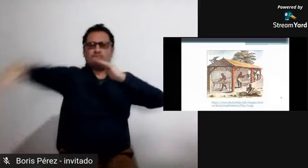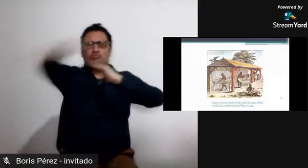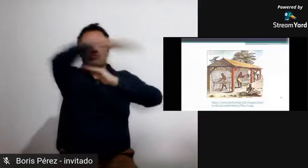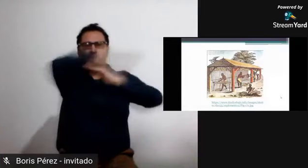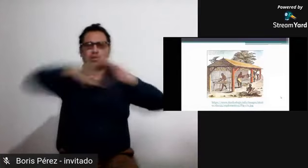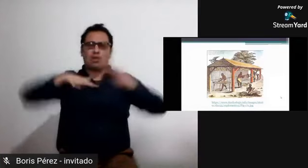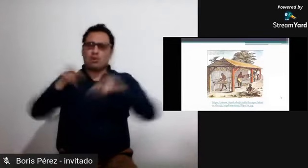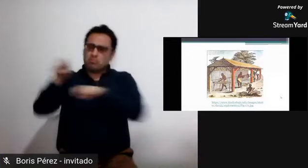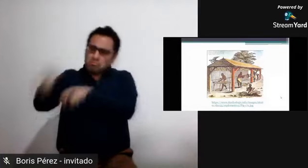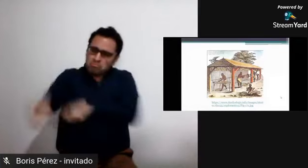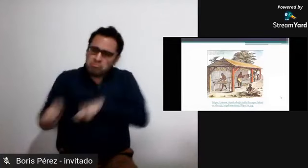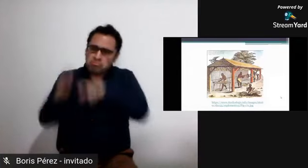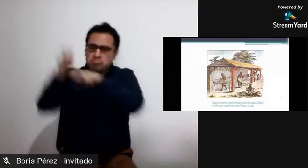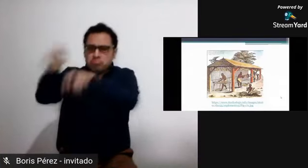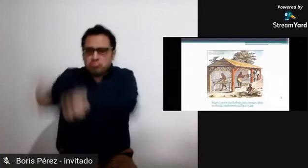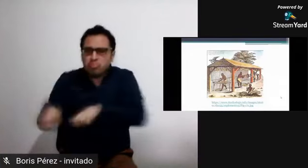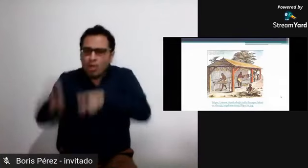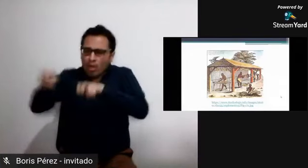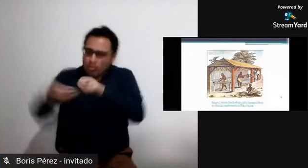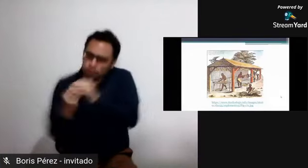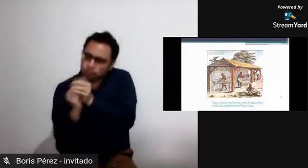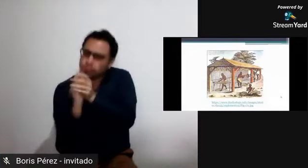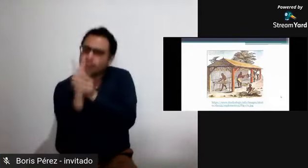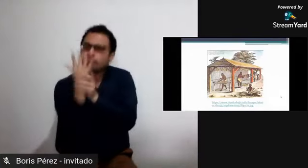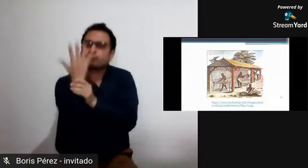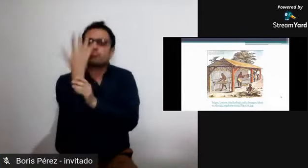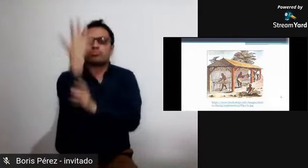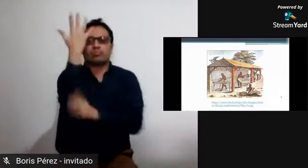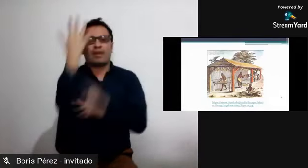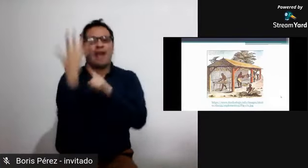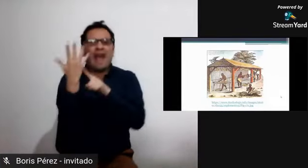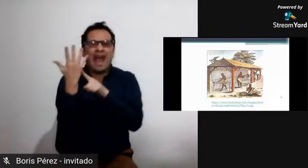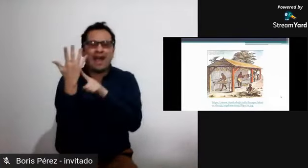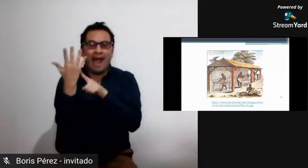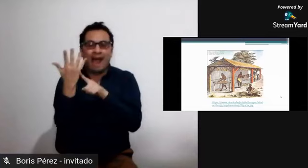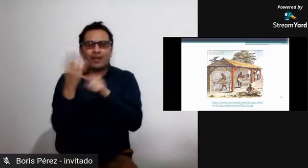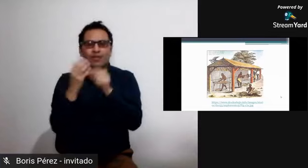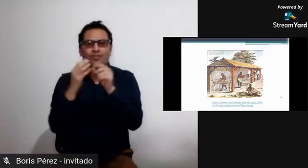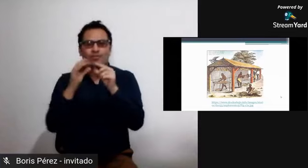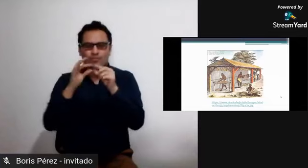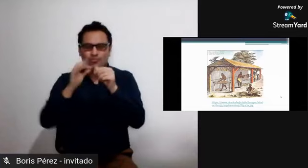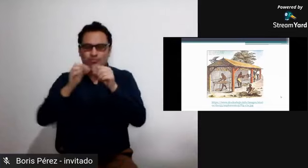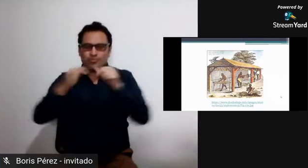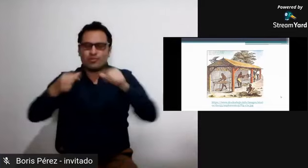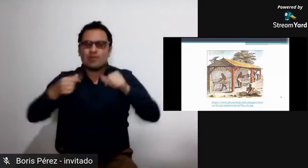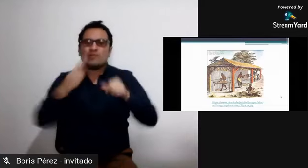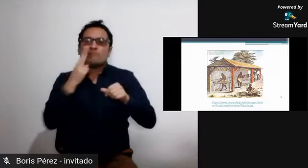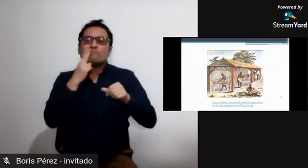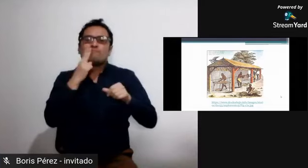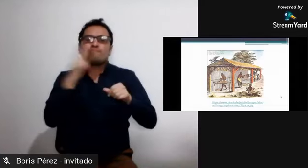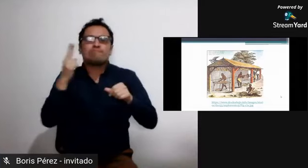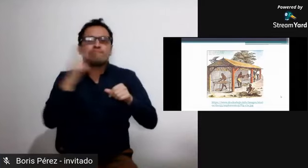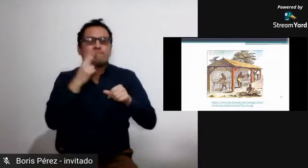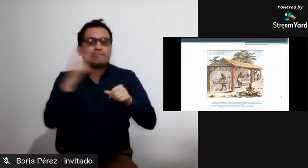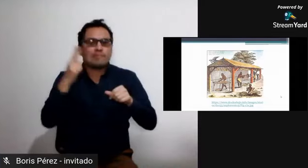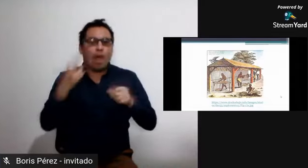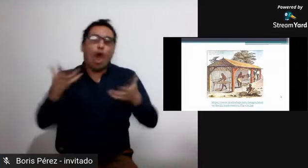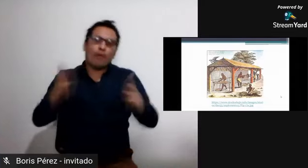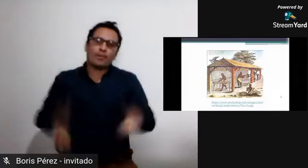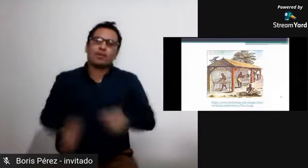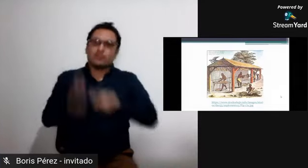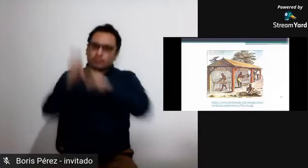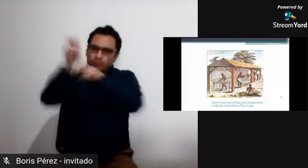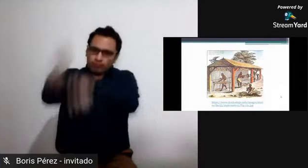territorios muy amplios y precisamente las personas venidas de áfrica como esclavos se